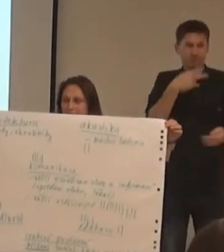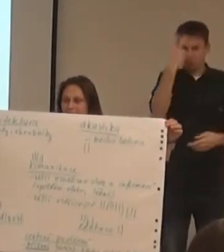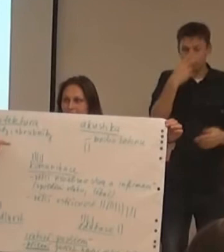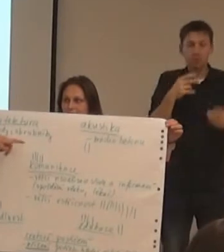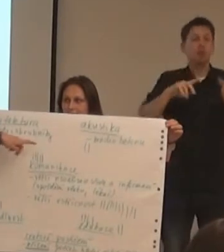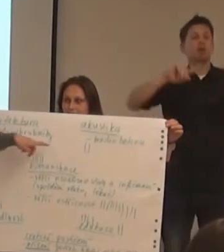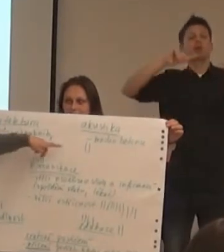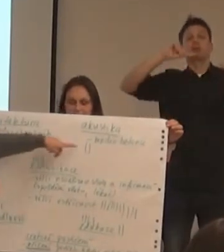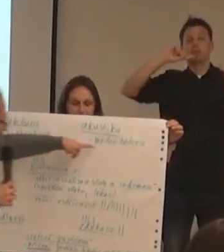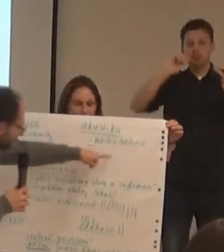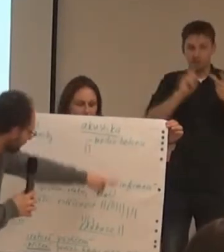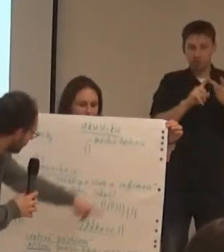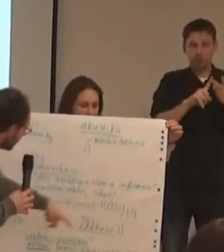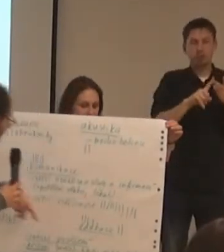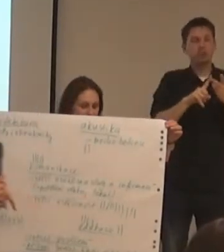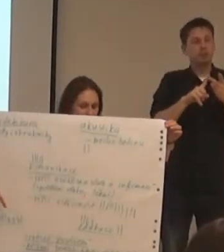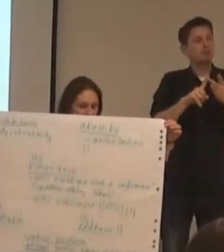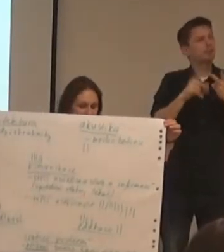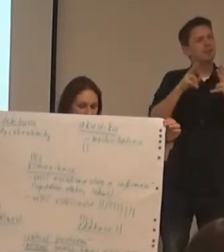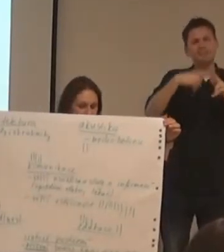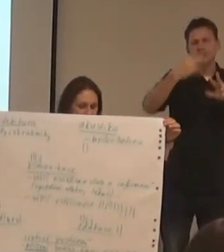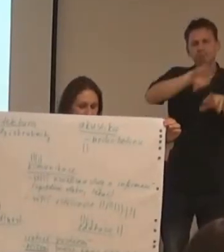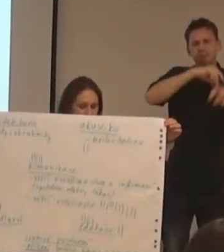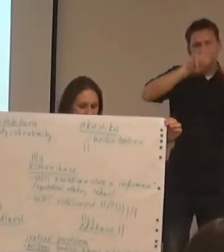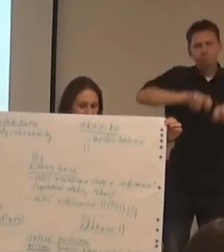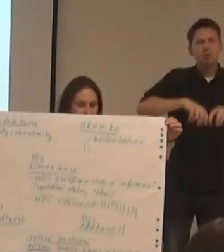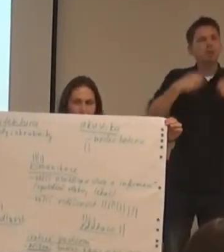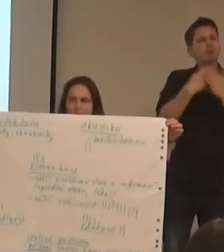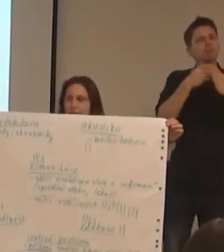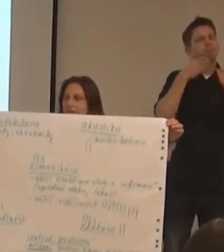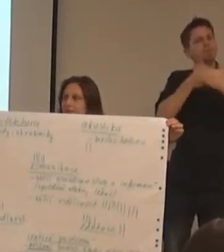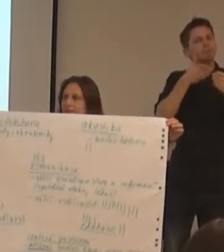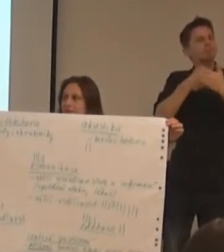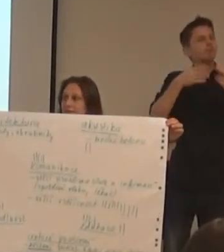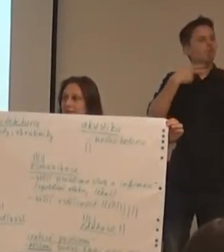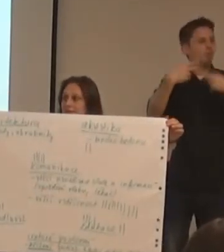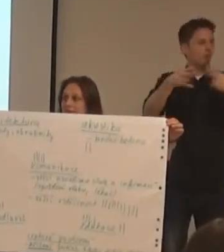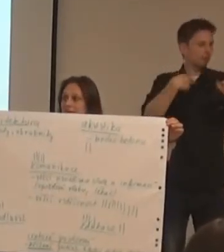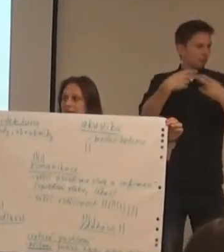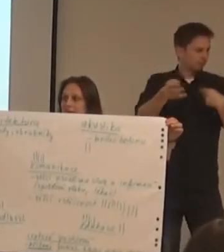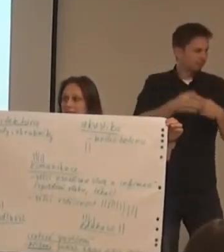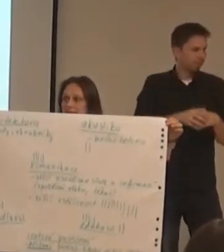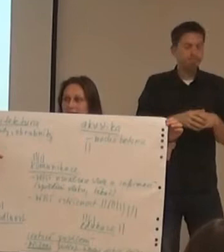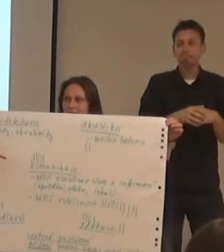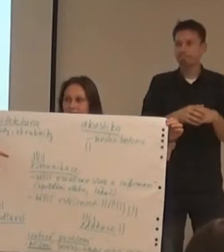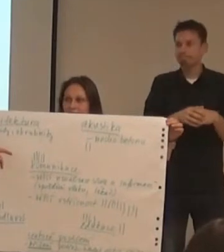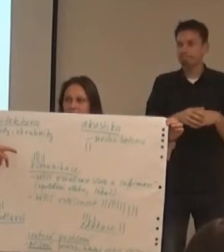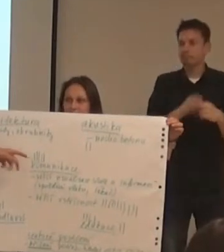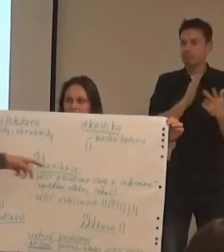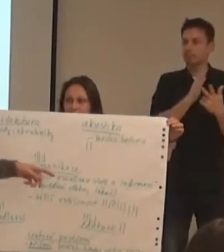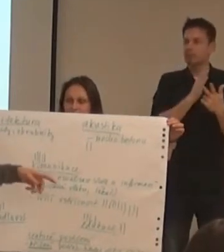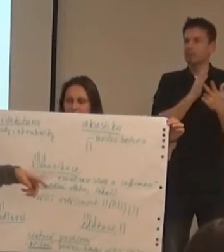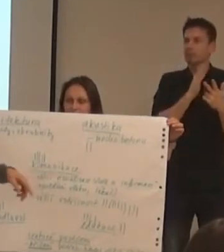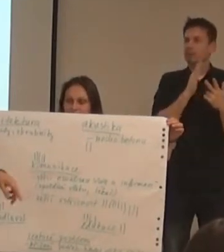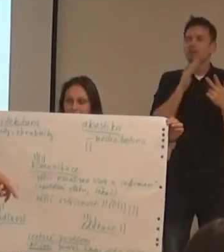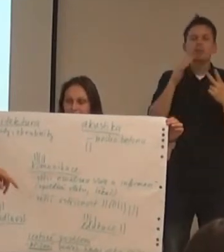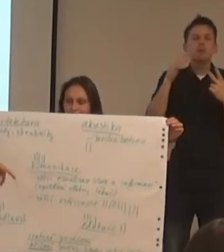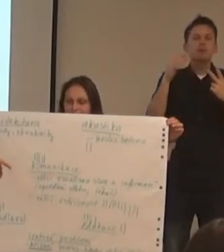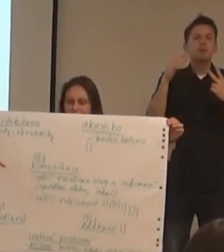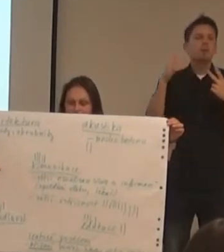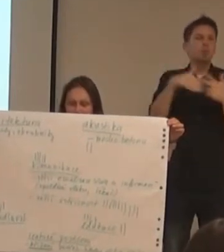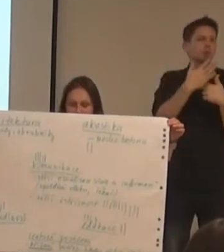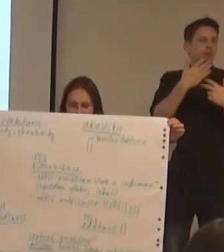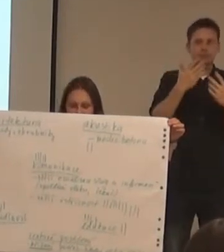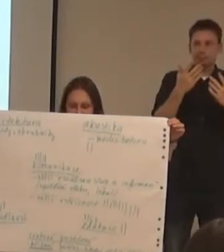A nejvíc jsme se asi zastavili po jakýkoliv bariér komunikační. Z těch, které jsou, myslím si, v této